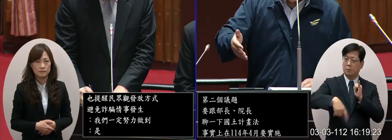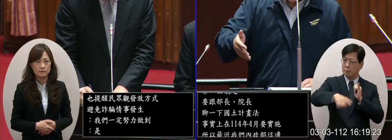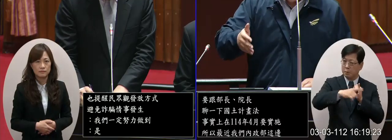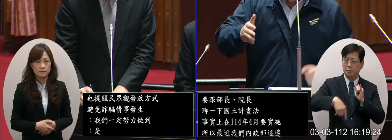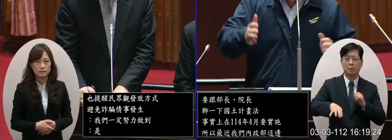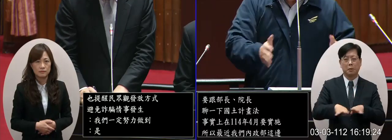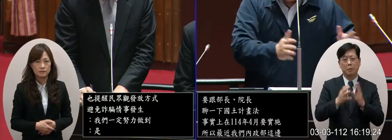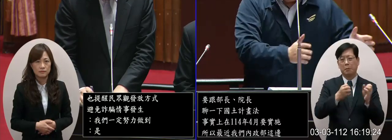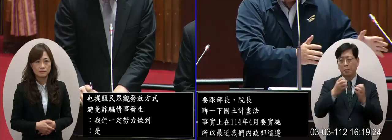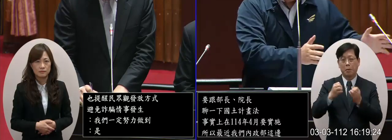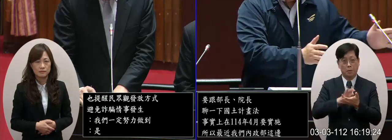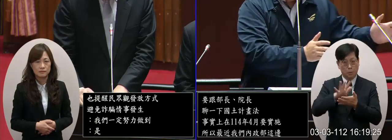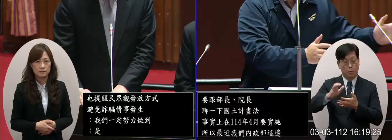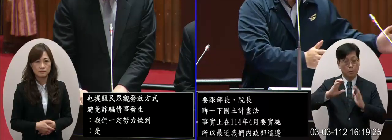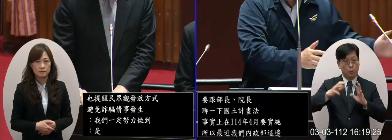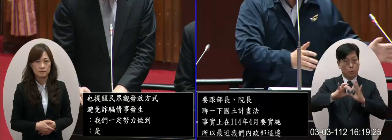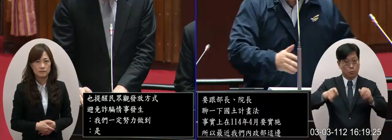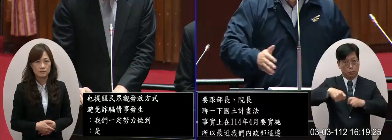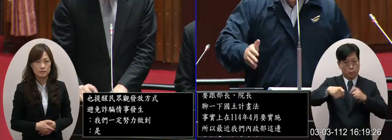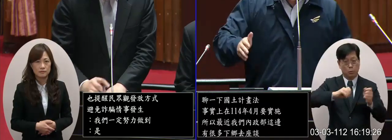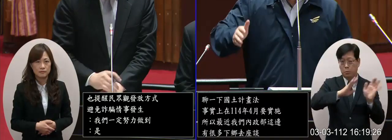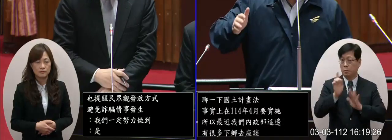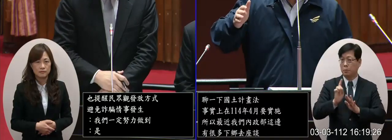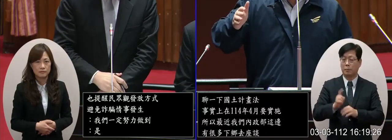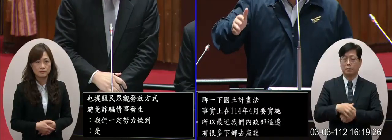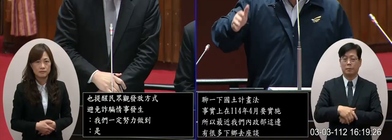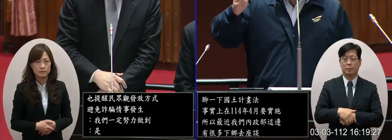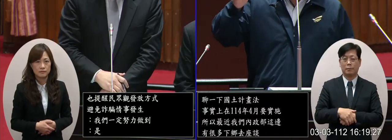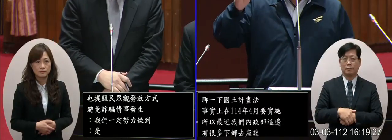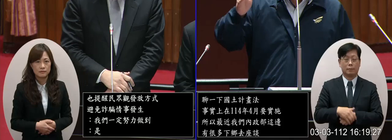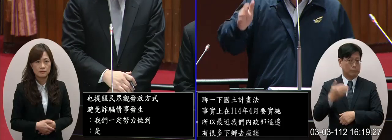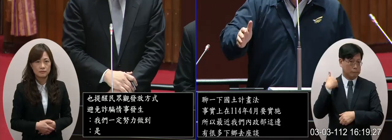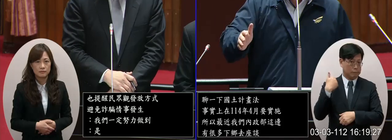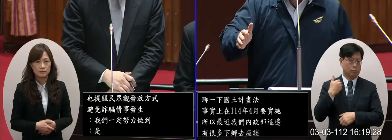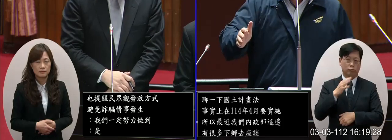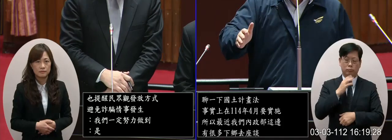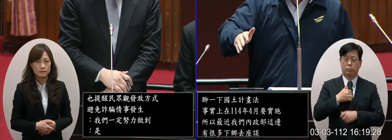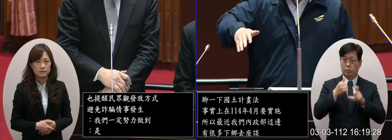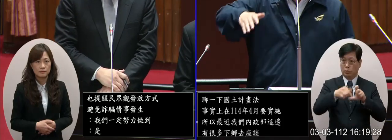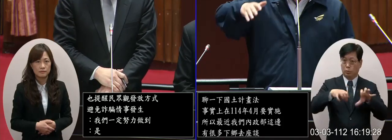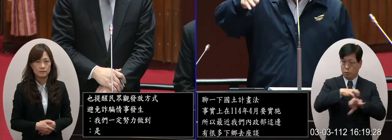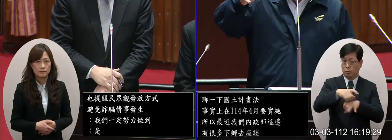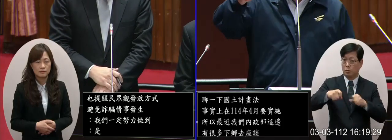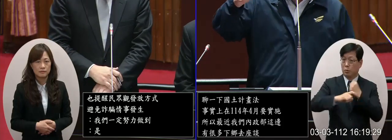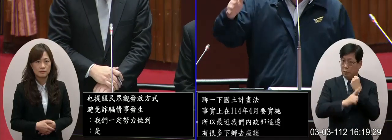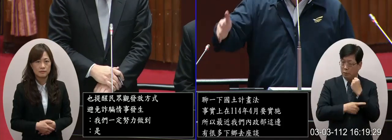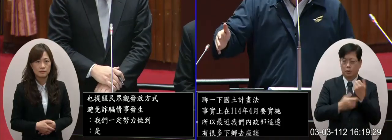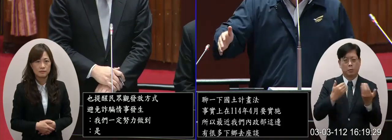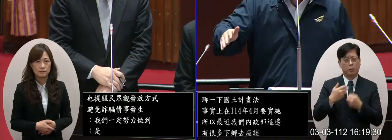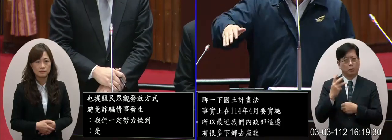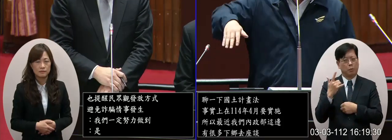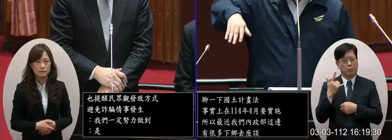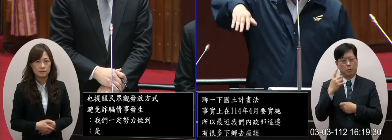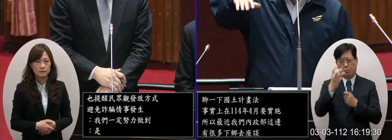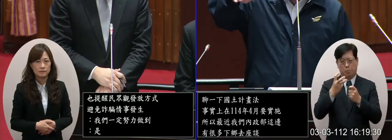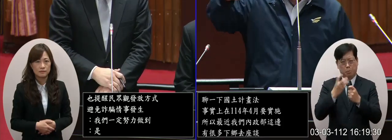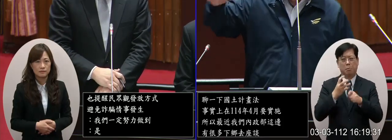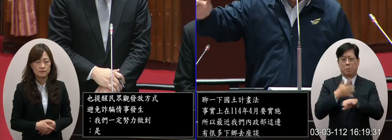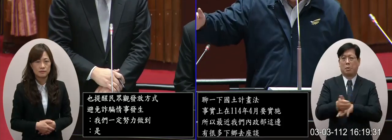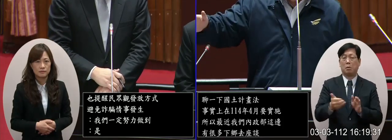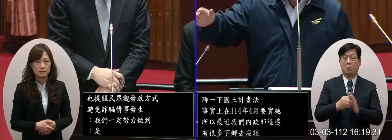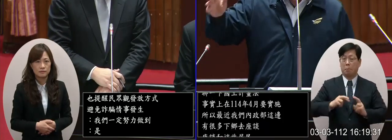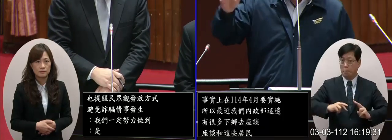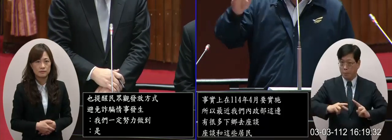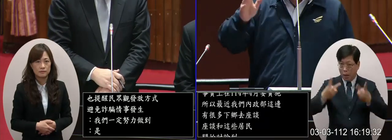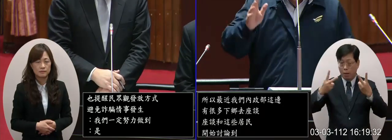就會開始去討論到未來的國土計畫到底是長怎樣那我們知道說過去是區域計畫法那經過了將近30年現在要用